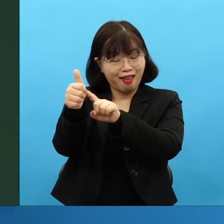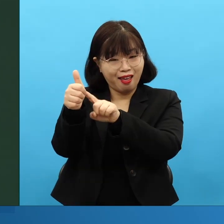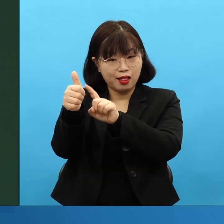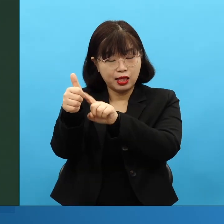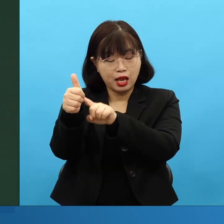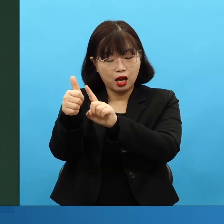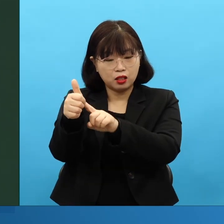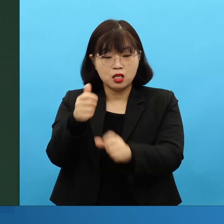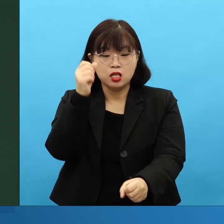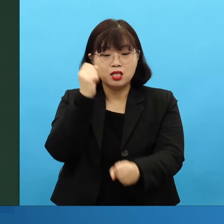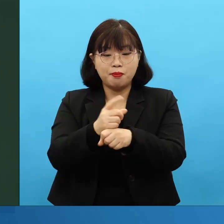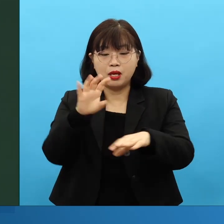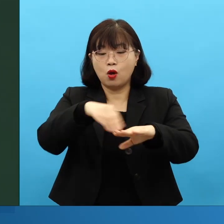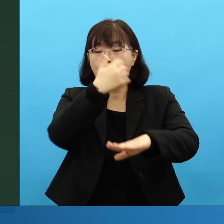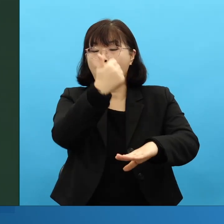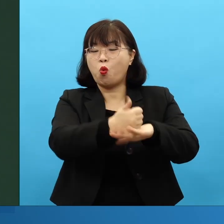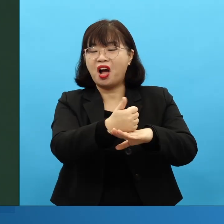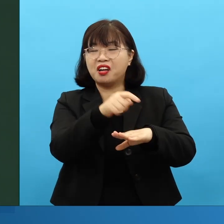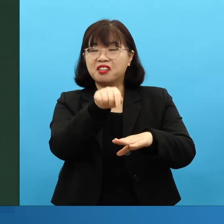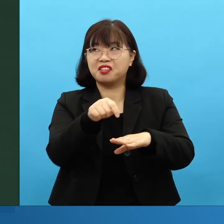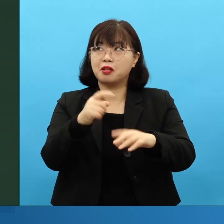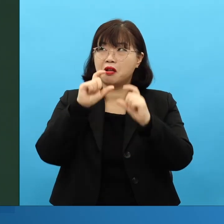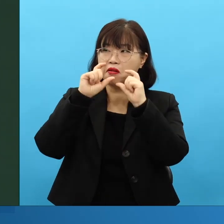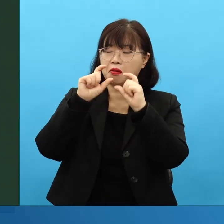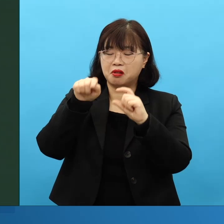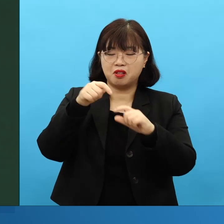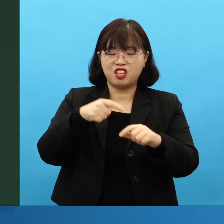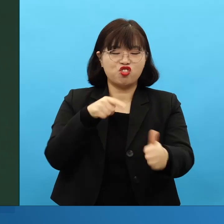그게 나은 겁니다. 이 엘리아가,